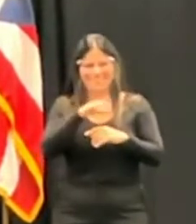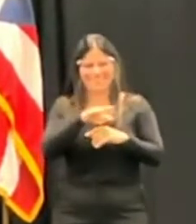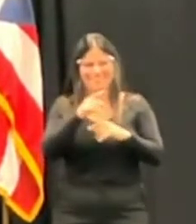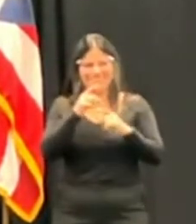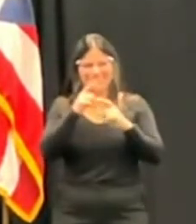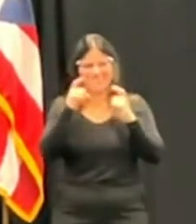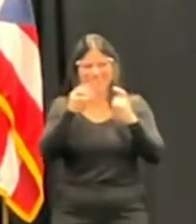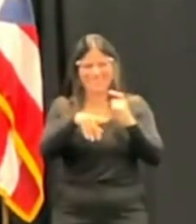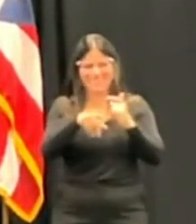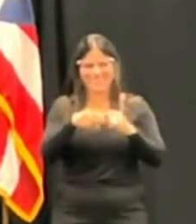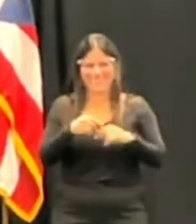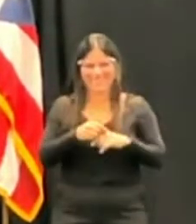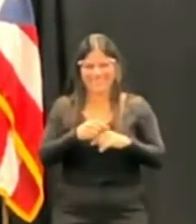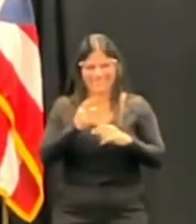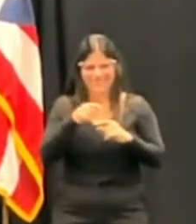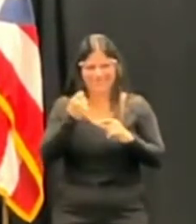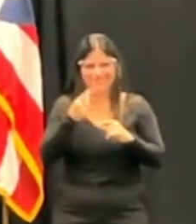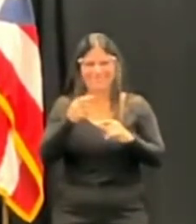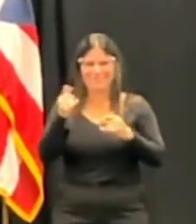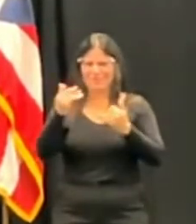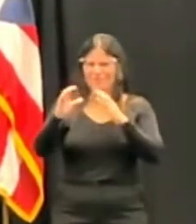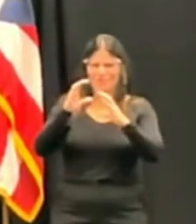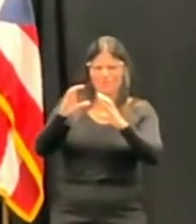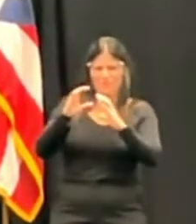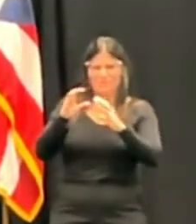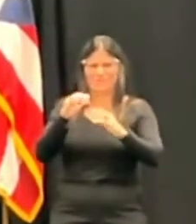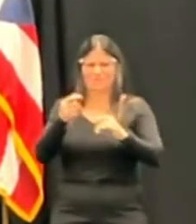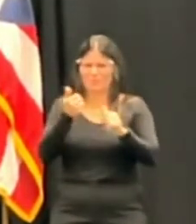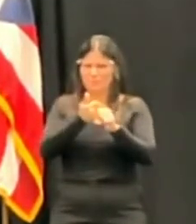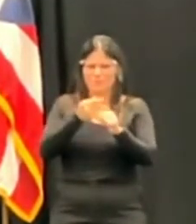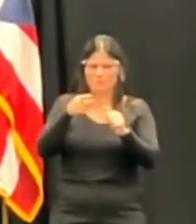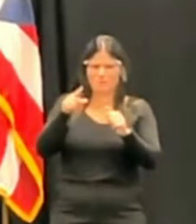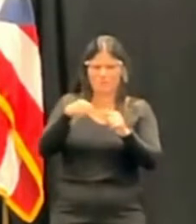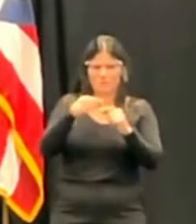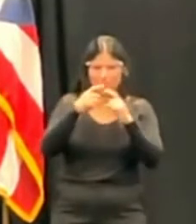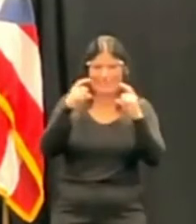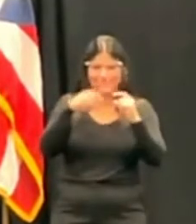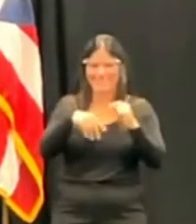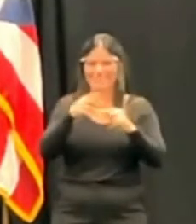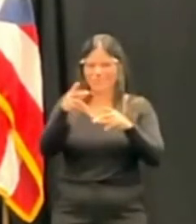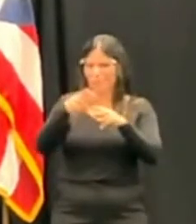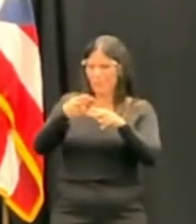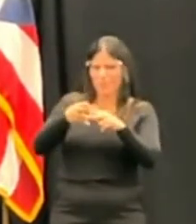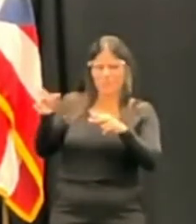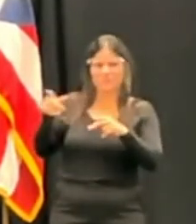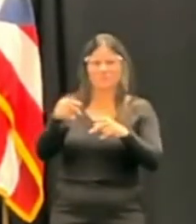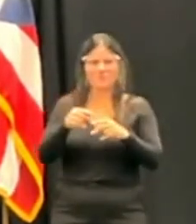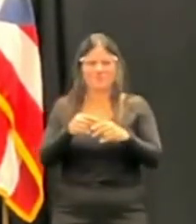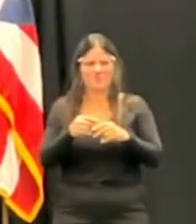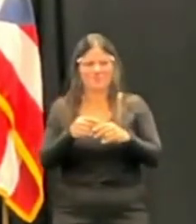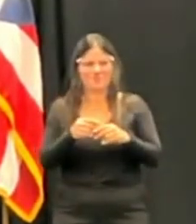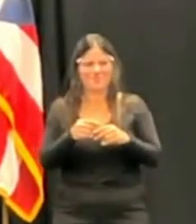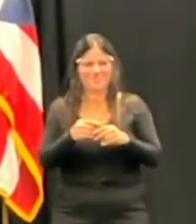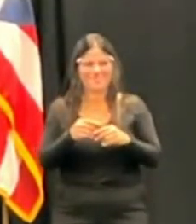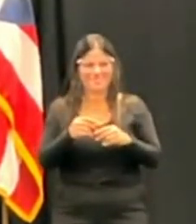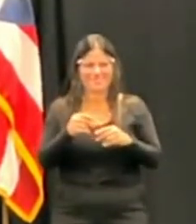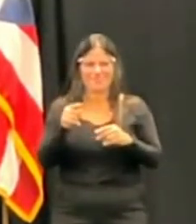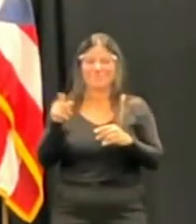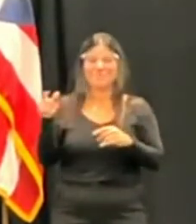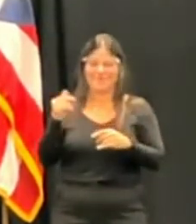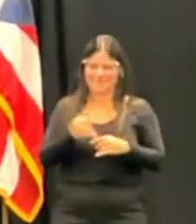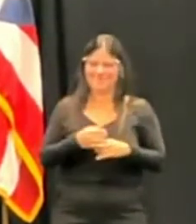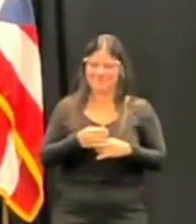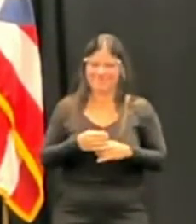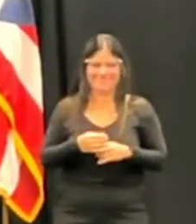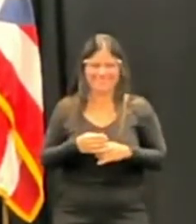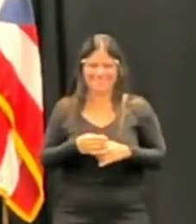ustedes con relación a estos nombramientos? ¿Algún acuerdo para que fuera de consejo y consentimiento? Sí, esta mañana tuve la oportunidad de llamar al